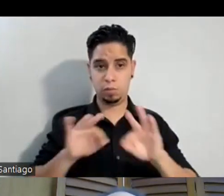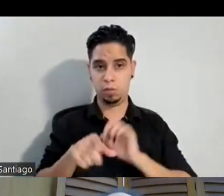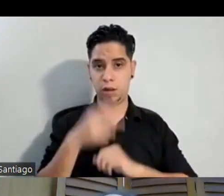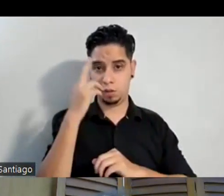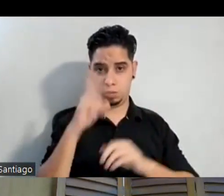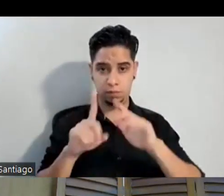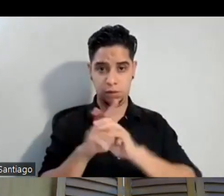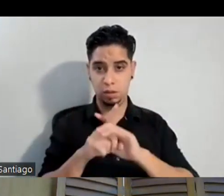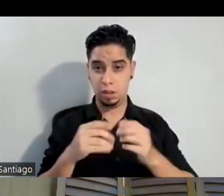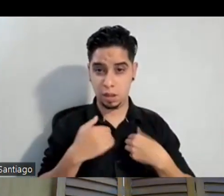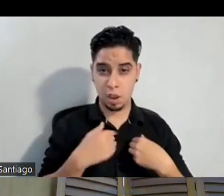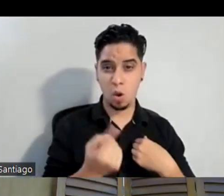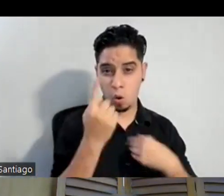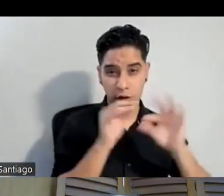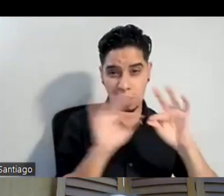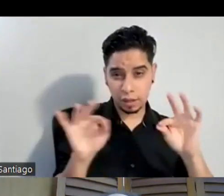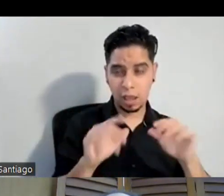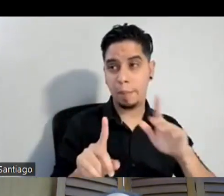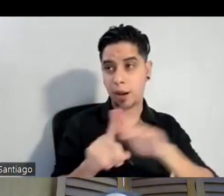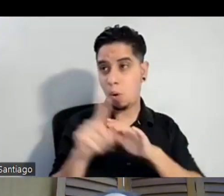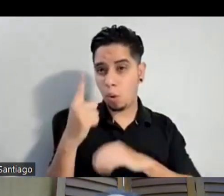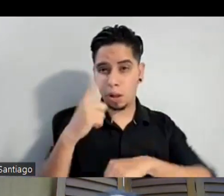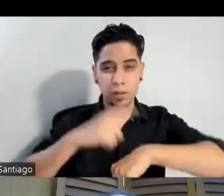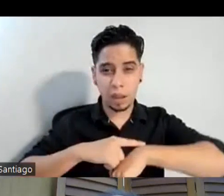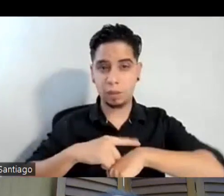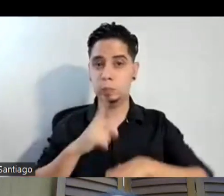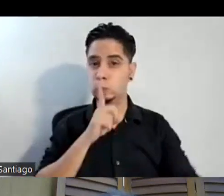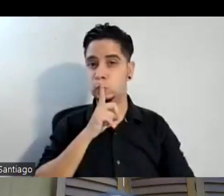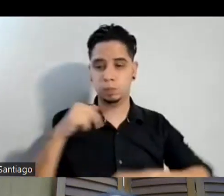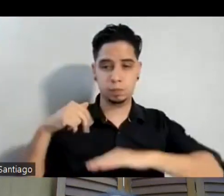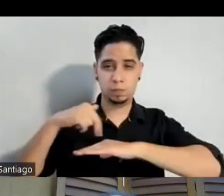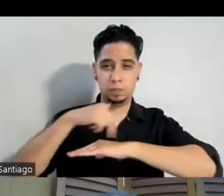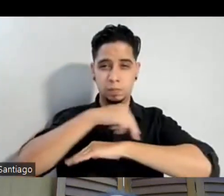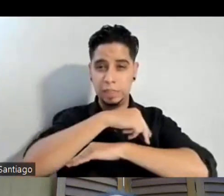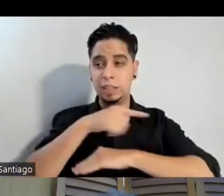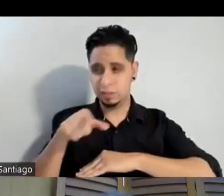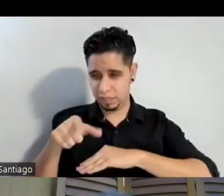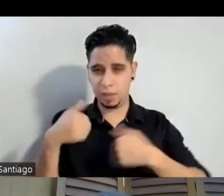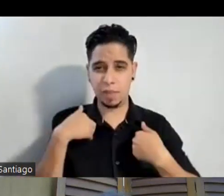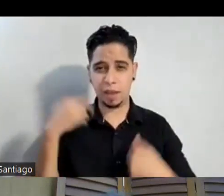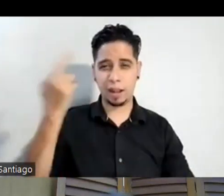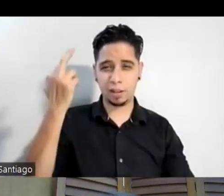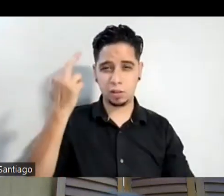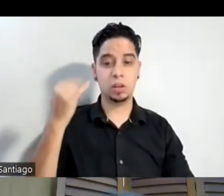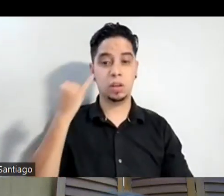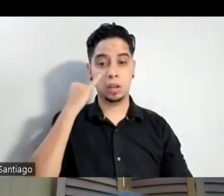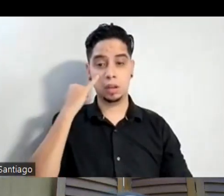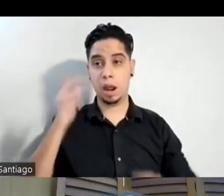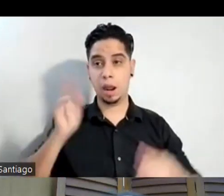línea que nada más aparezcan una vez y no digan nada todos son importantes siempre y cuando el público los vea todos los personajes importantes